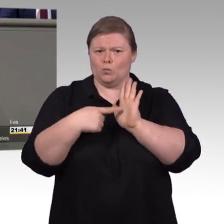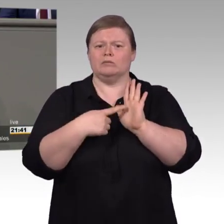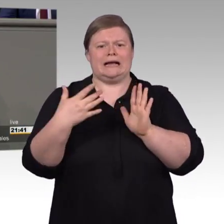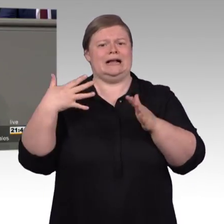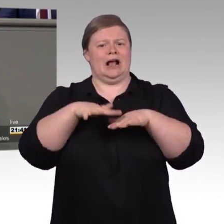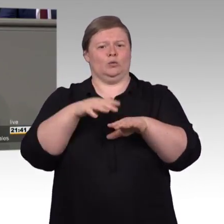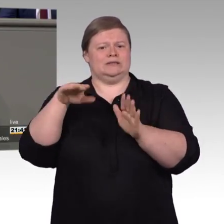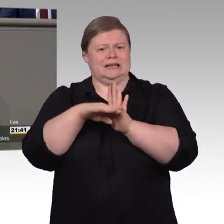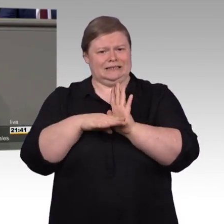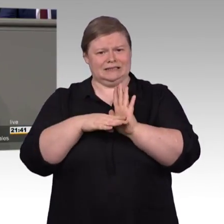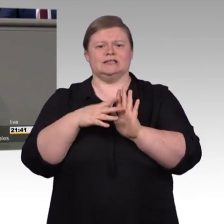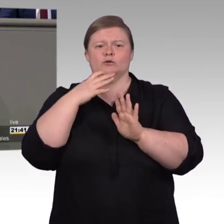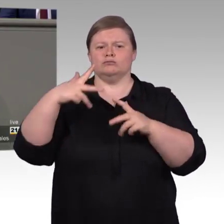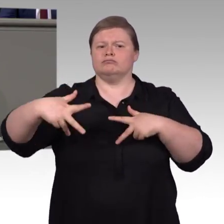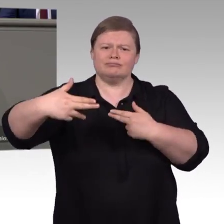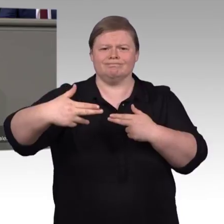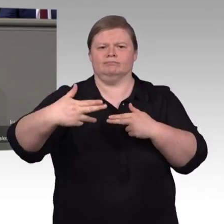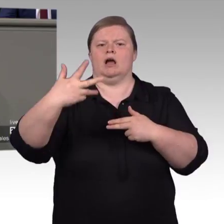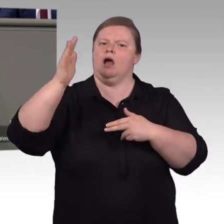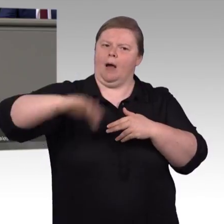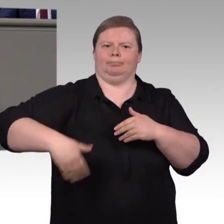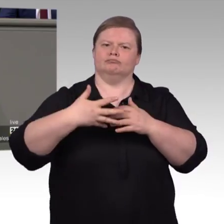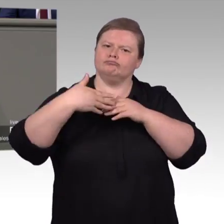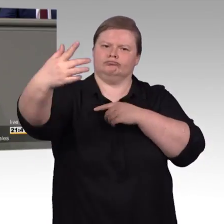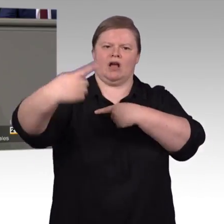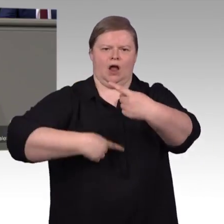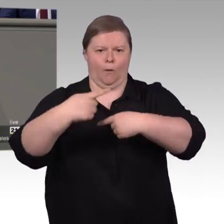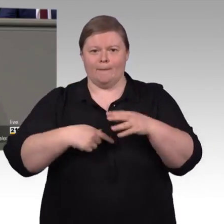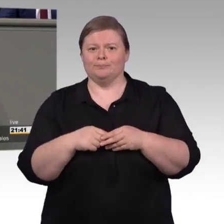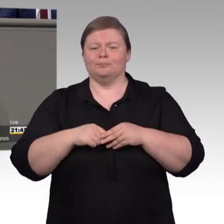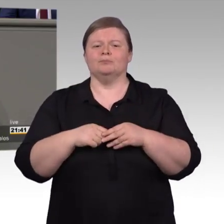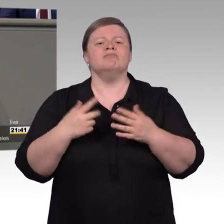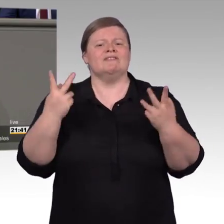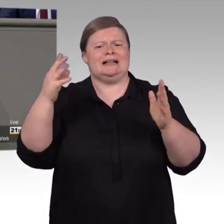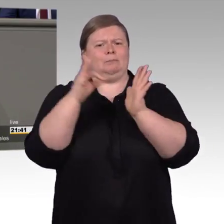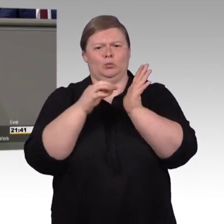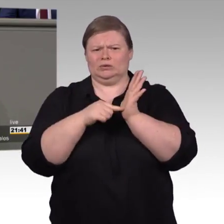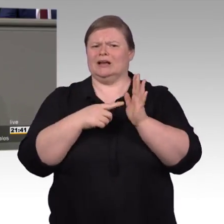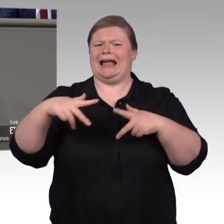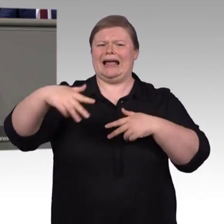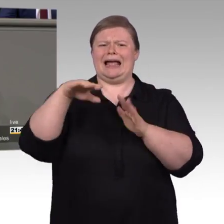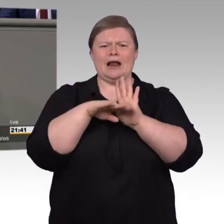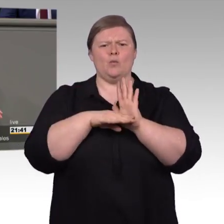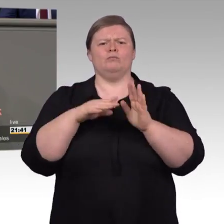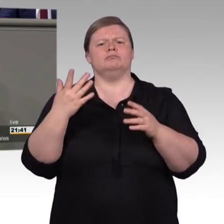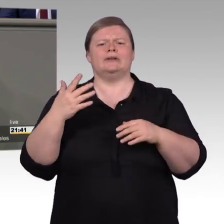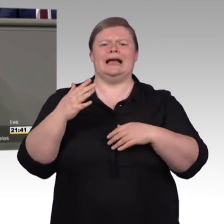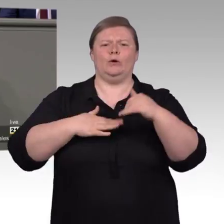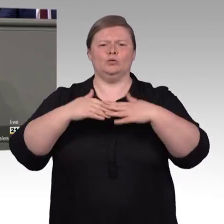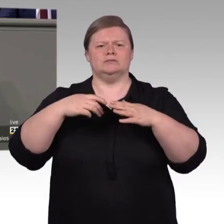Wir wollen sie jetzt drei Jahre verlängern, damit sie in der nächsten Schlechtwetterzeit, die uns ja wahrscheinlich ab November droht, wieder zur Verfügung steht. Sie sehen also,